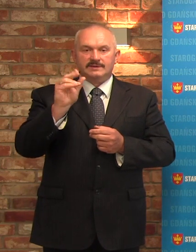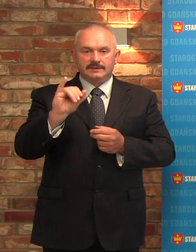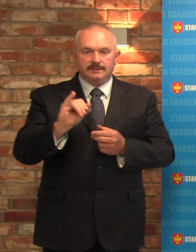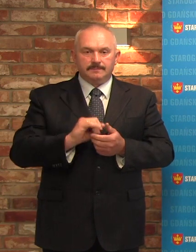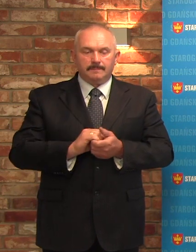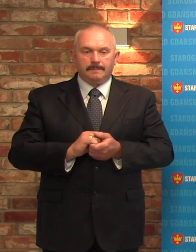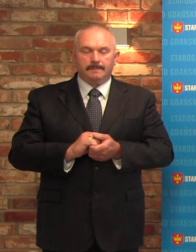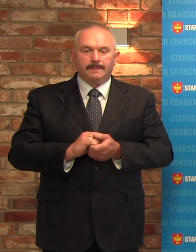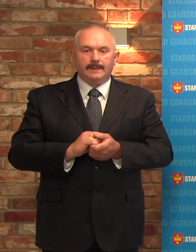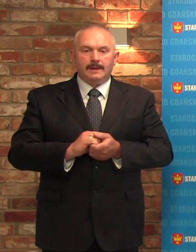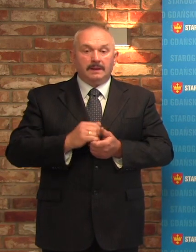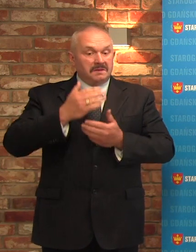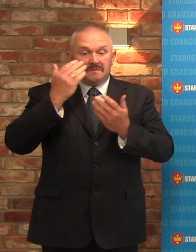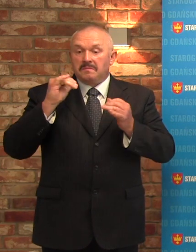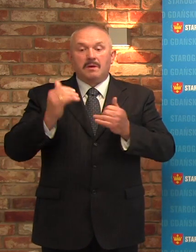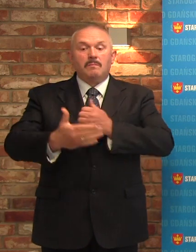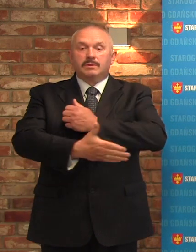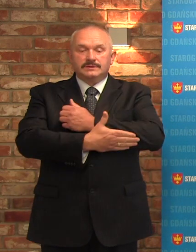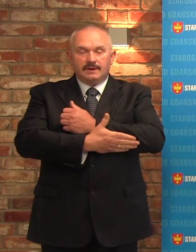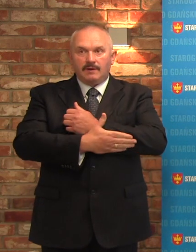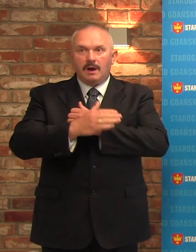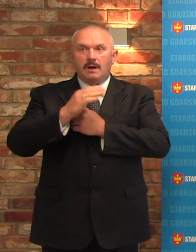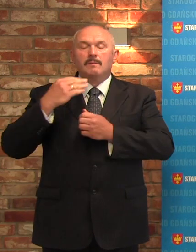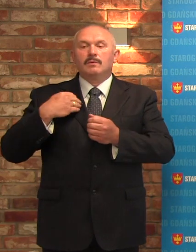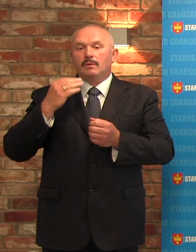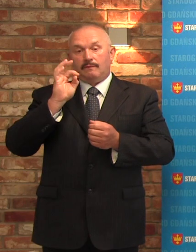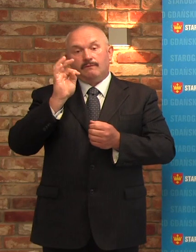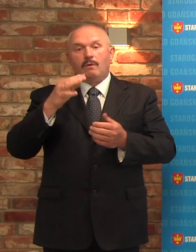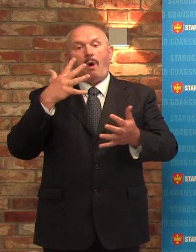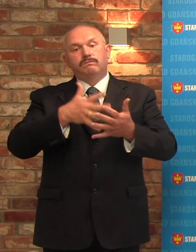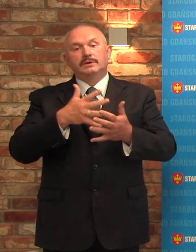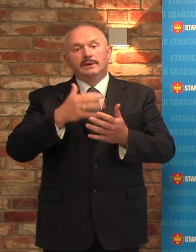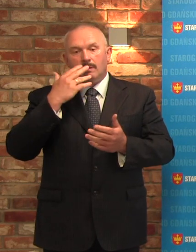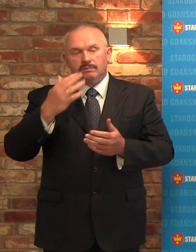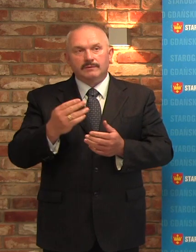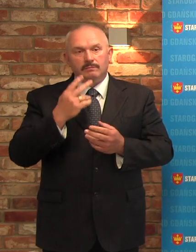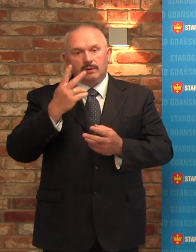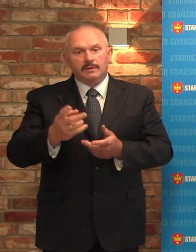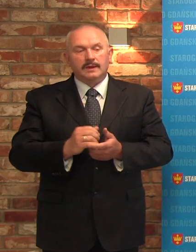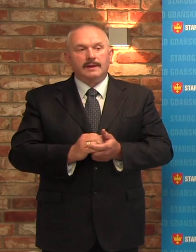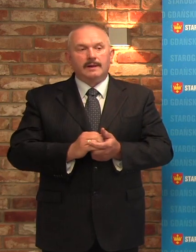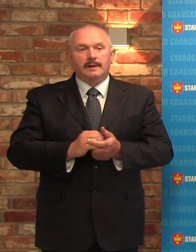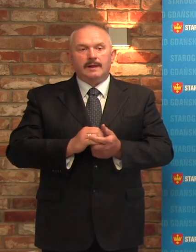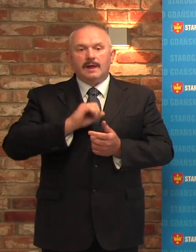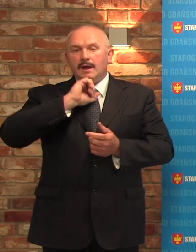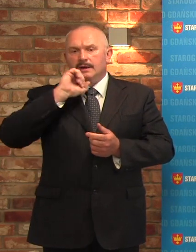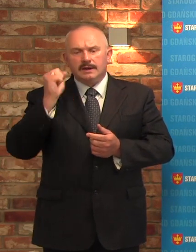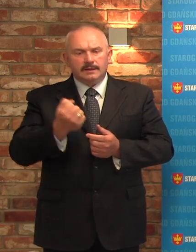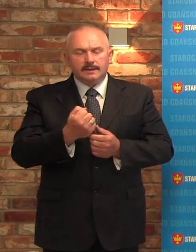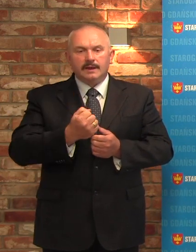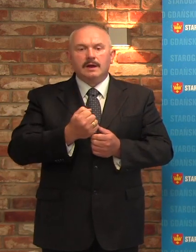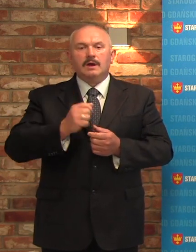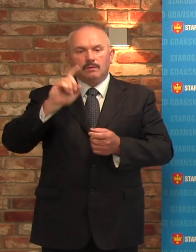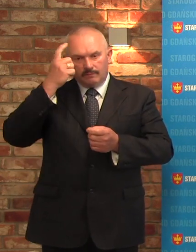Nie wiem na jakiej podstawie wyrażą swoje poglądy, ponieważ żadne rozstrzygnięcia